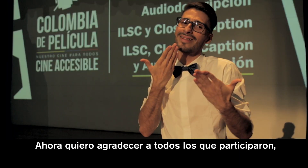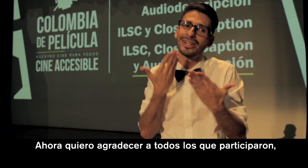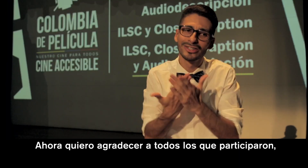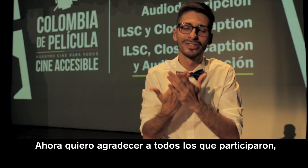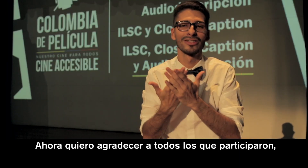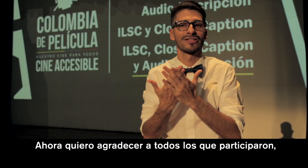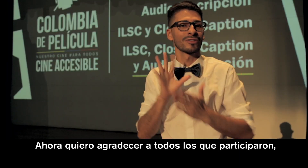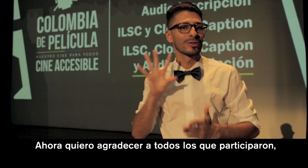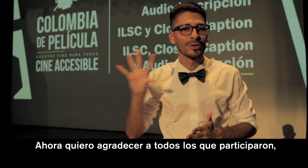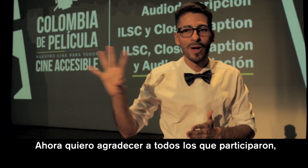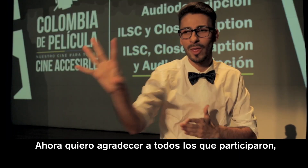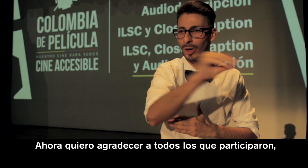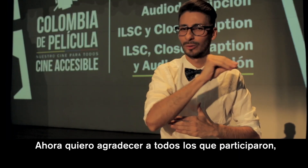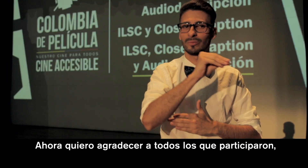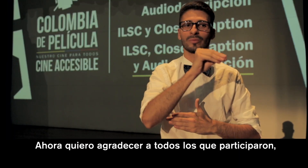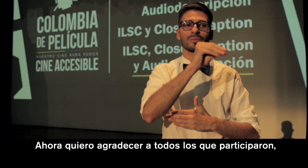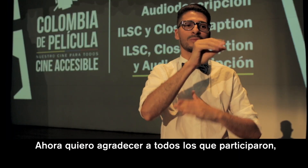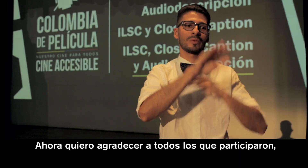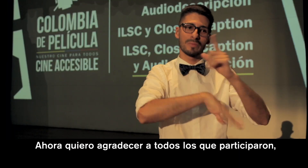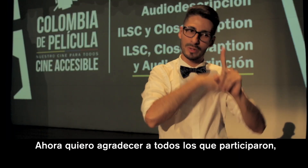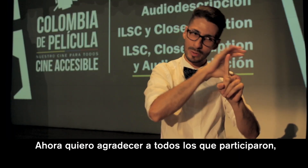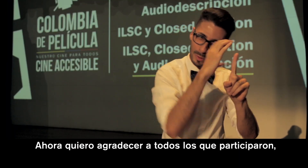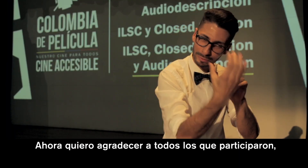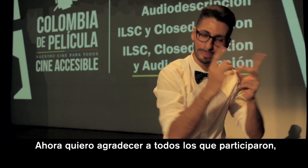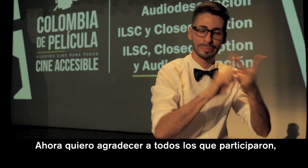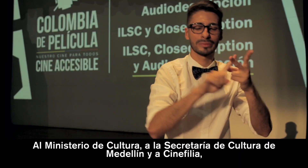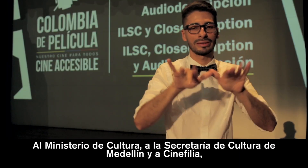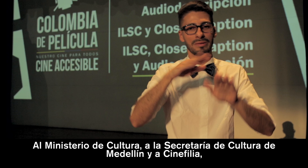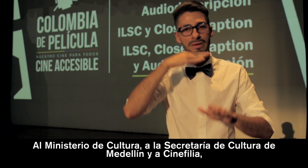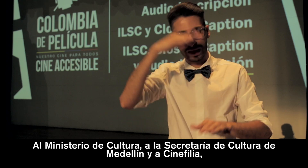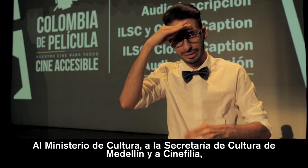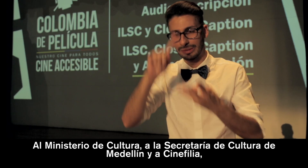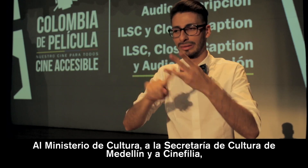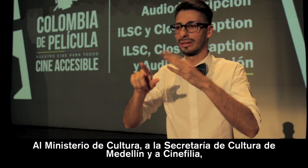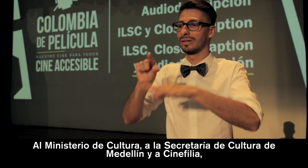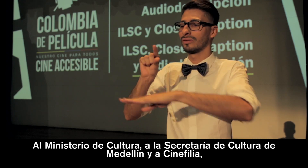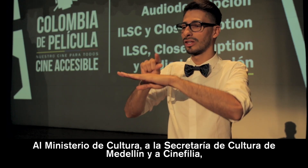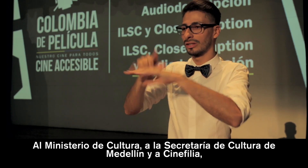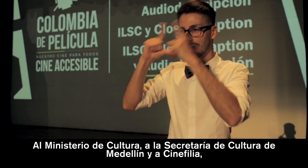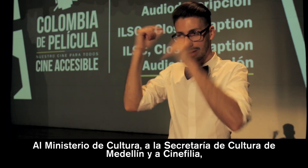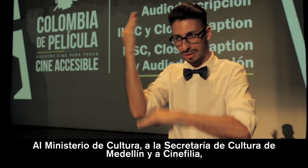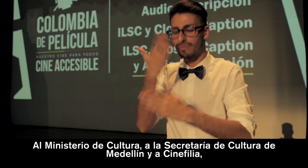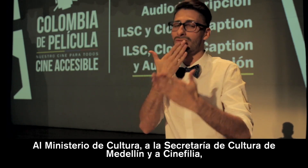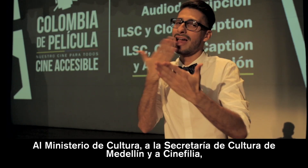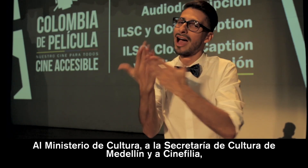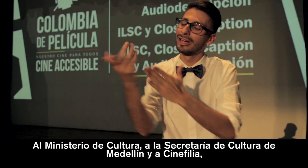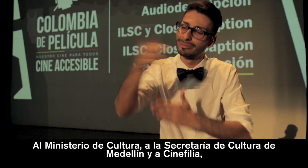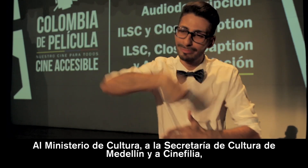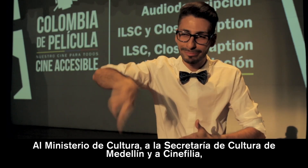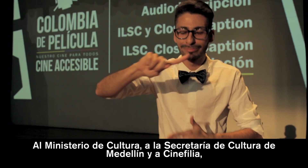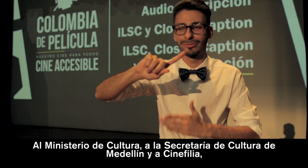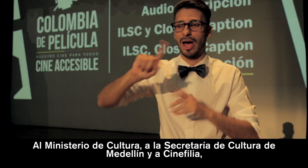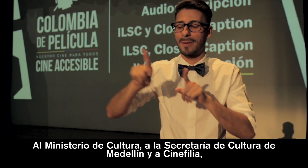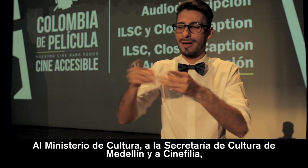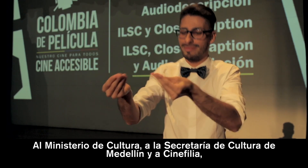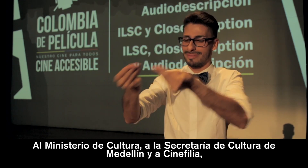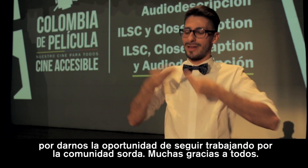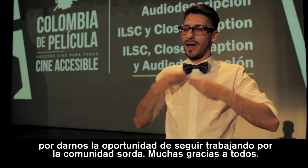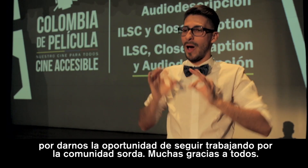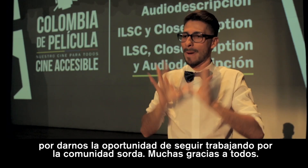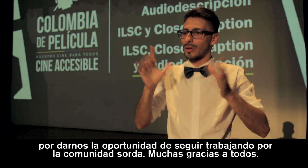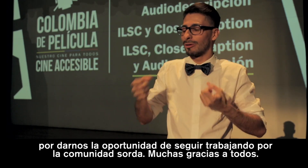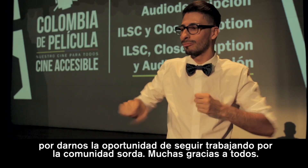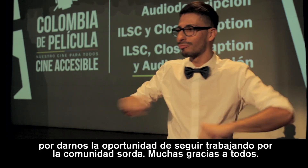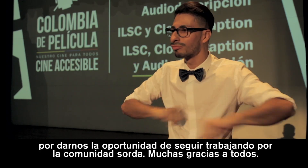Ahora quiero agradecer a todos los que participaron, al Ministerio de Cultura, a la Secretaría de Cultura de Medellín y a Cinefilia